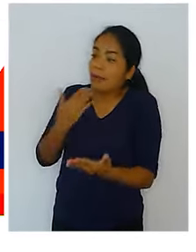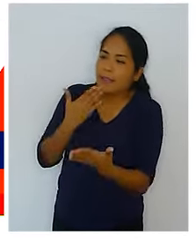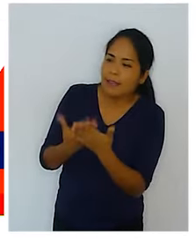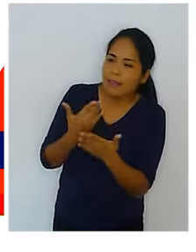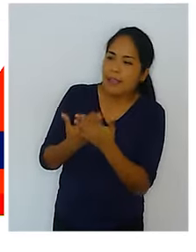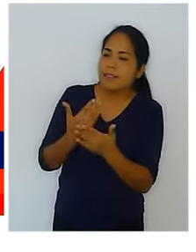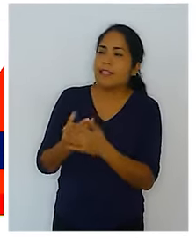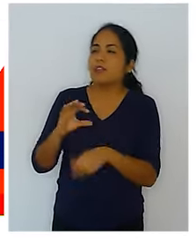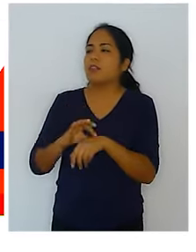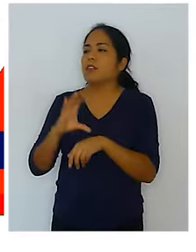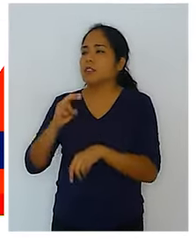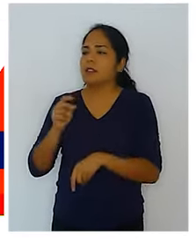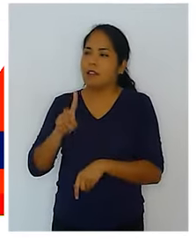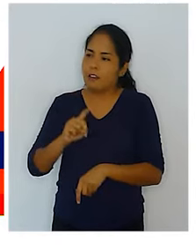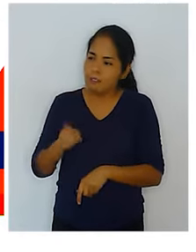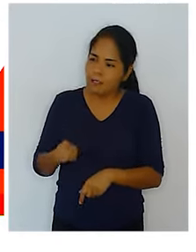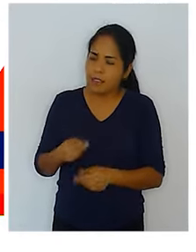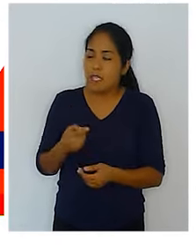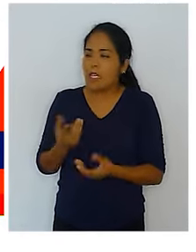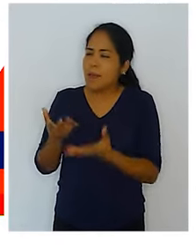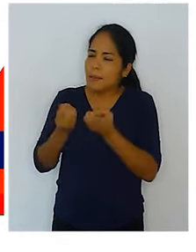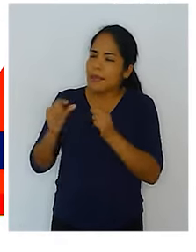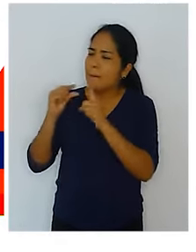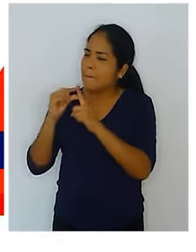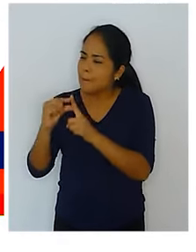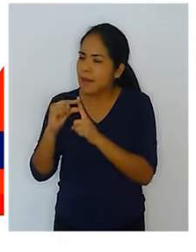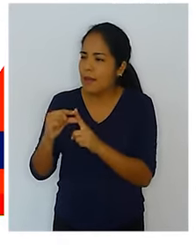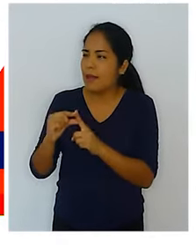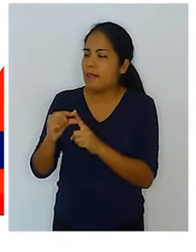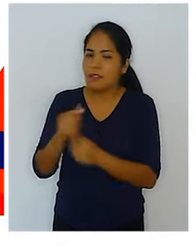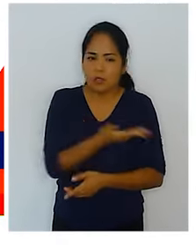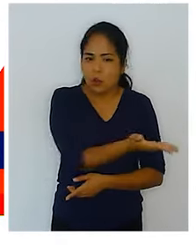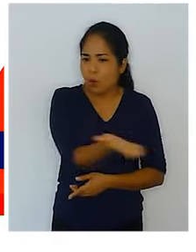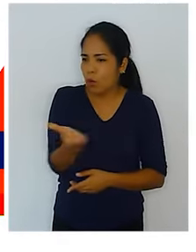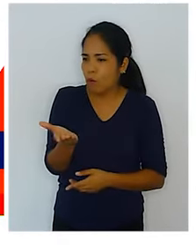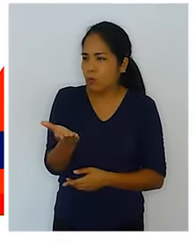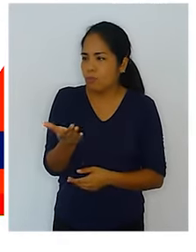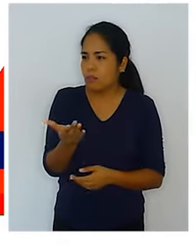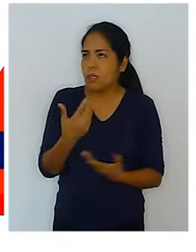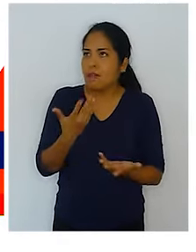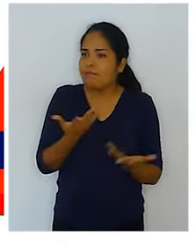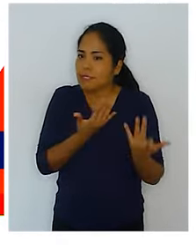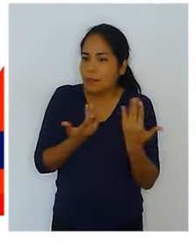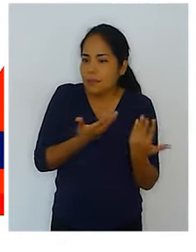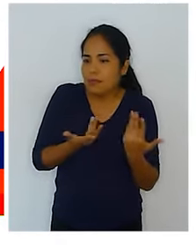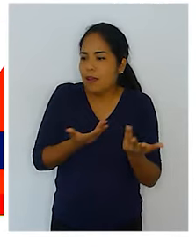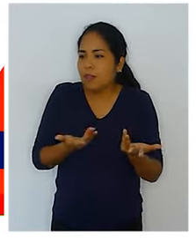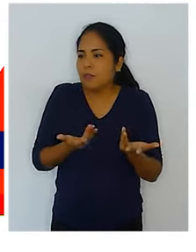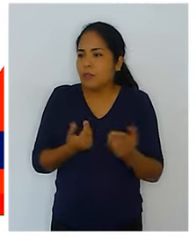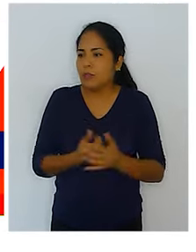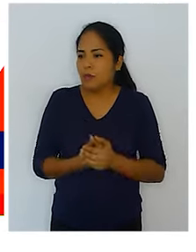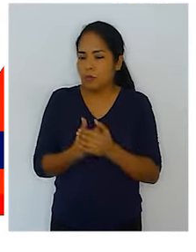agradecerle, señora Chávez, y poderle pedir además que se dirija a todos en este momento quienes estaban a la